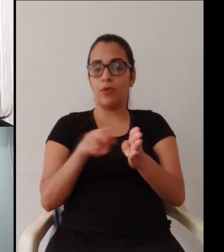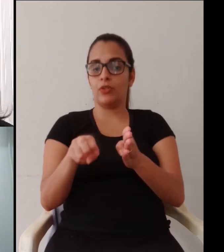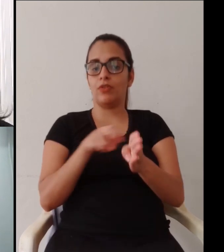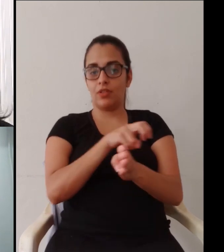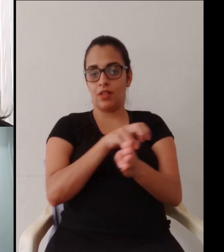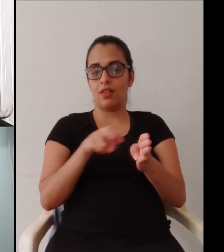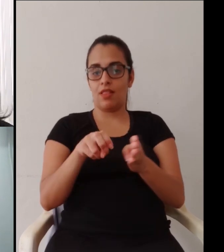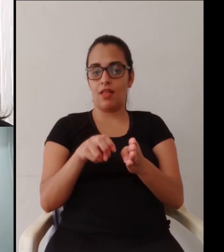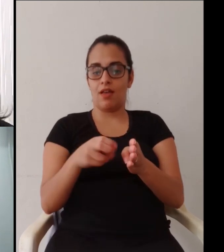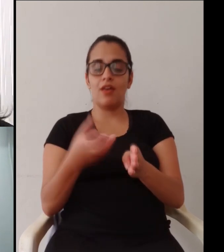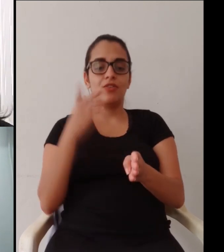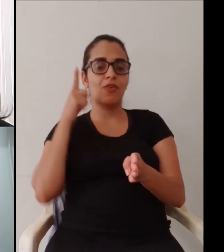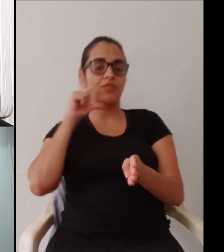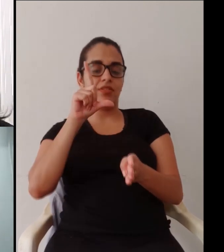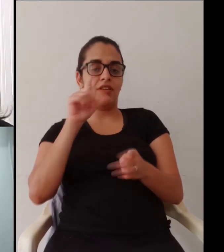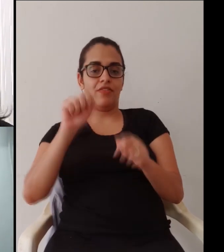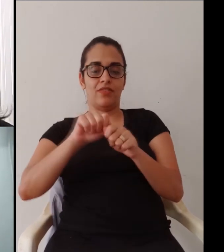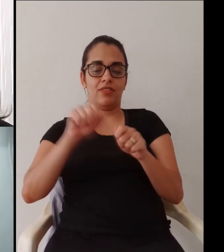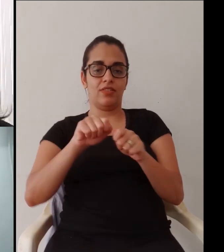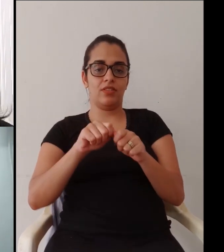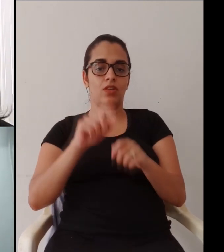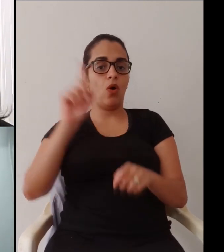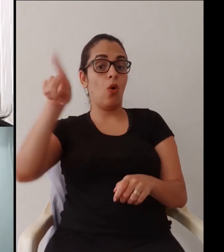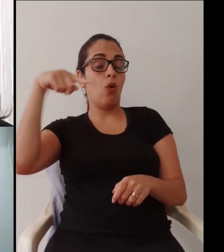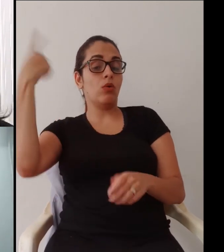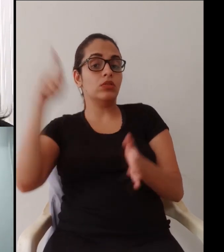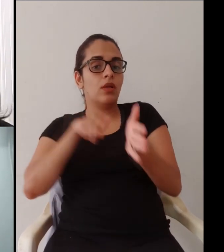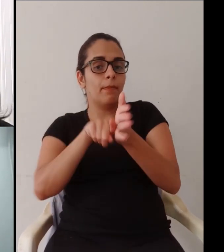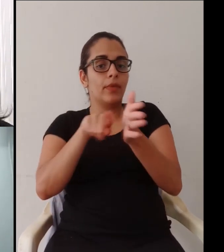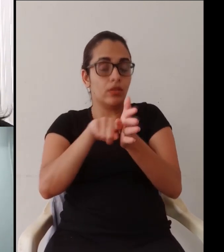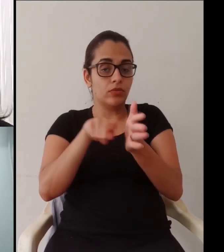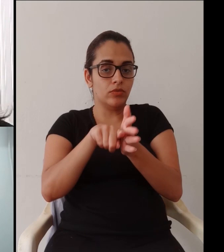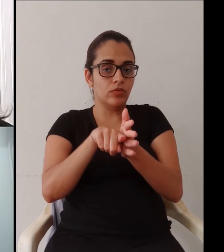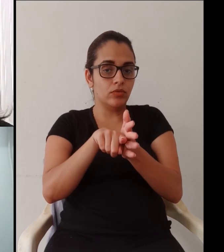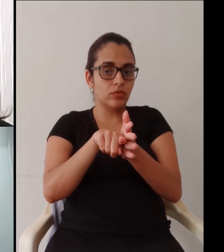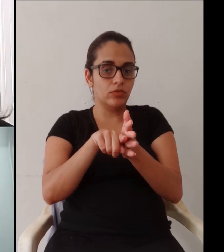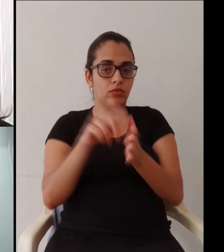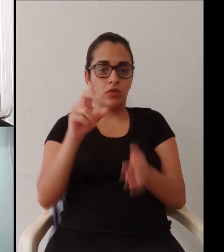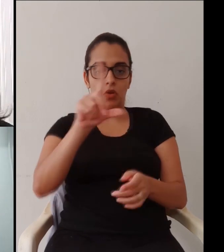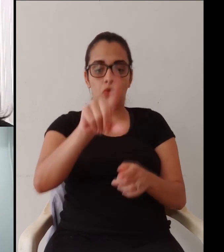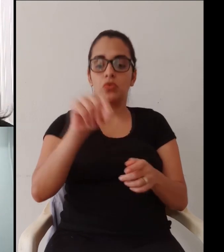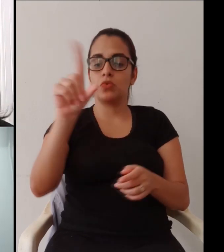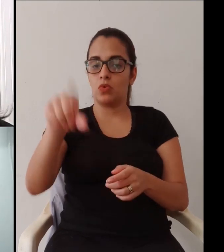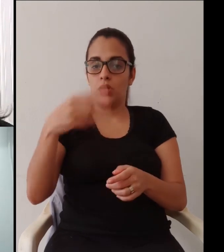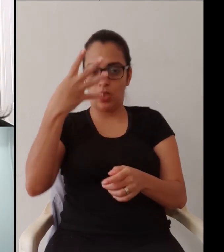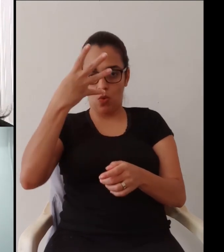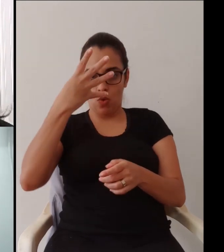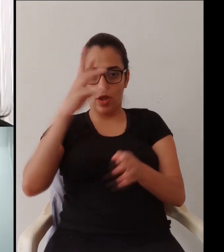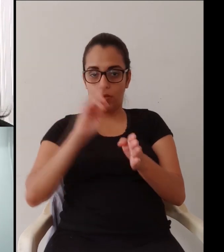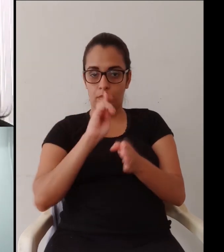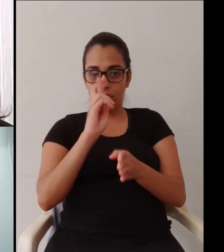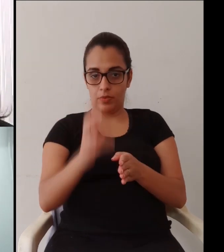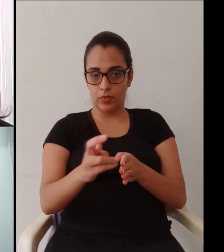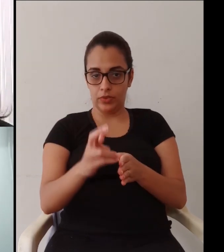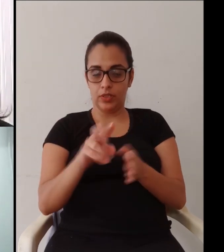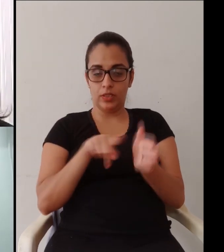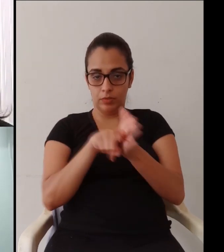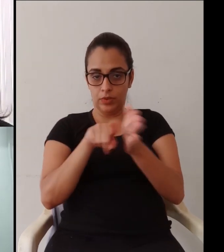as pessoas começam a se desenvolver um pouco melhor em relação a isso. Então, a modalidade permite isso, né? E uma